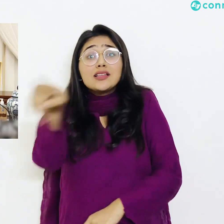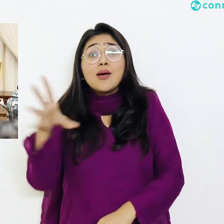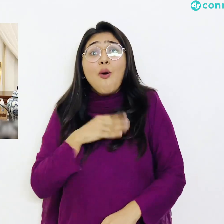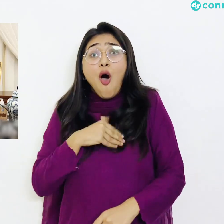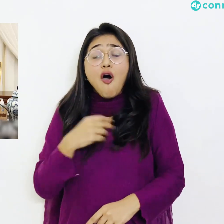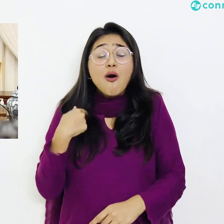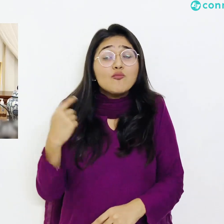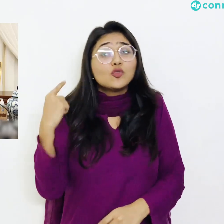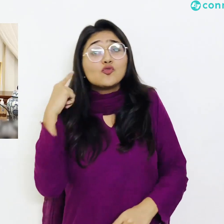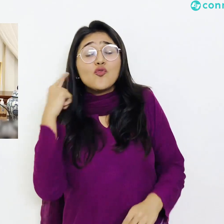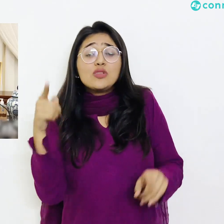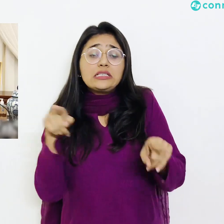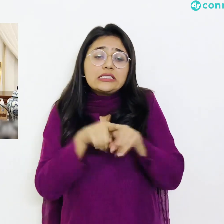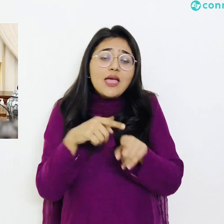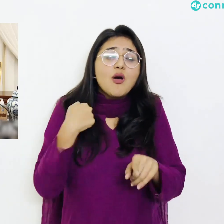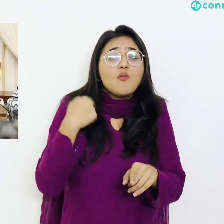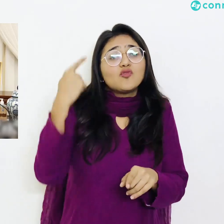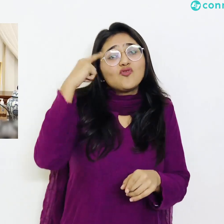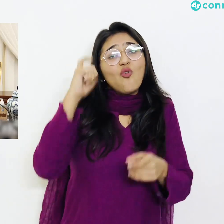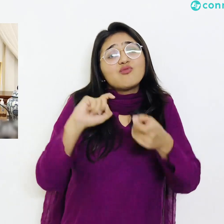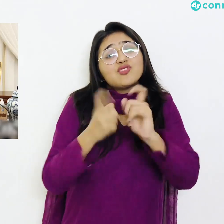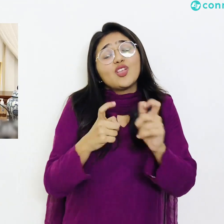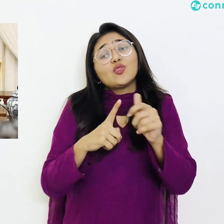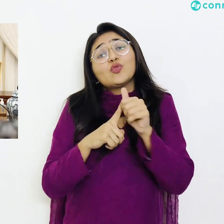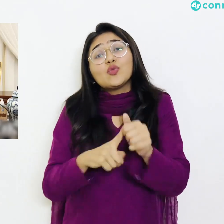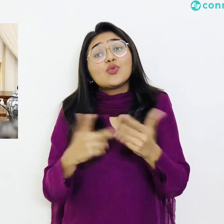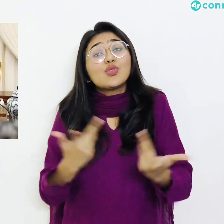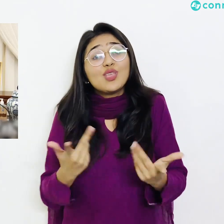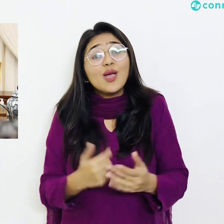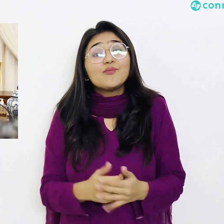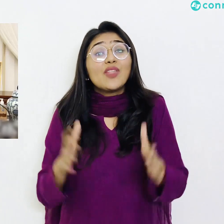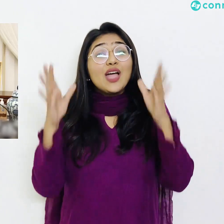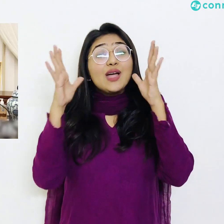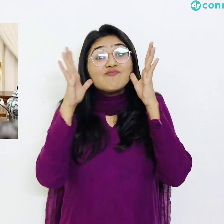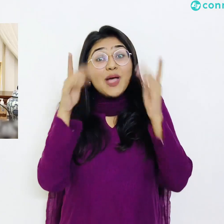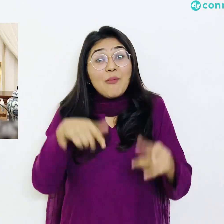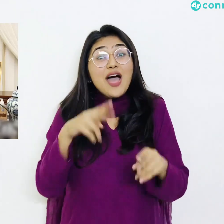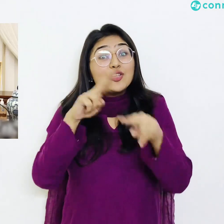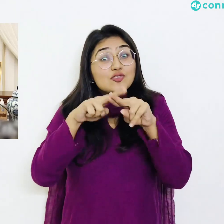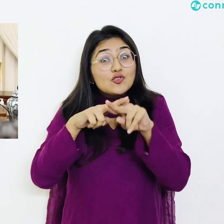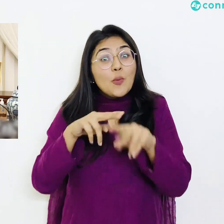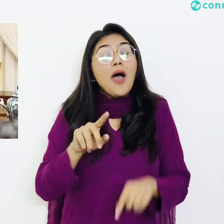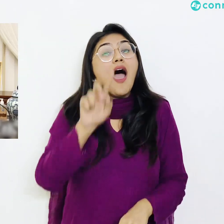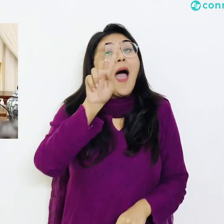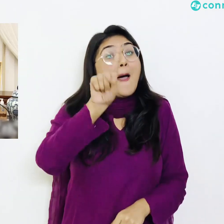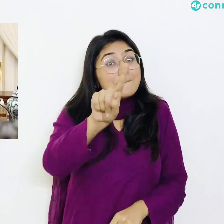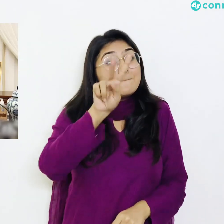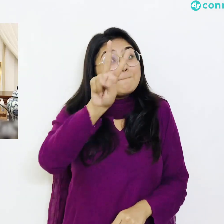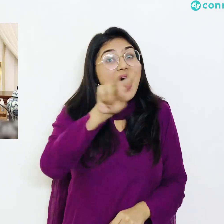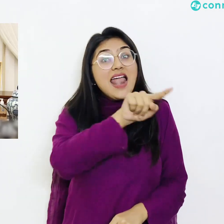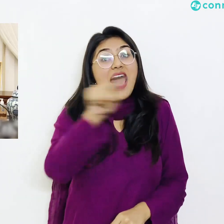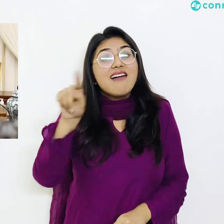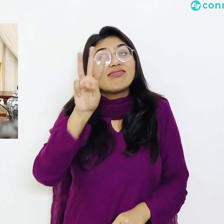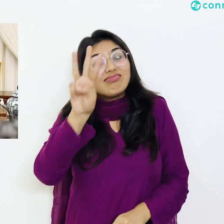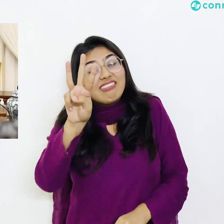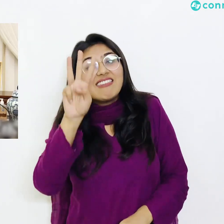اس وبا کی خطرات کو نظر میں رکھتے ہوئے کہ جمعے کے دن بارہ بجے سے تین ساڑھے تین بجے تک